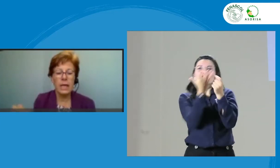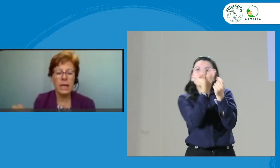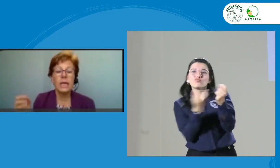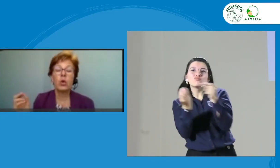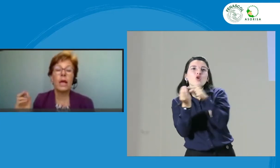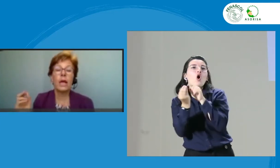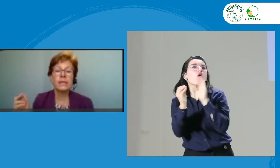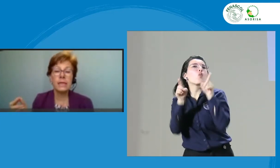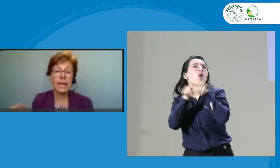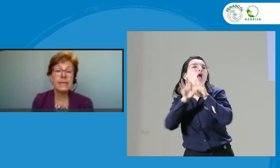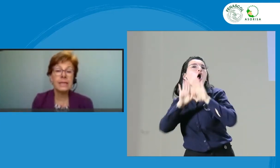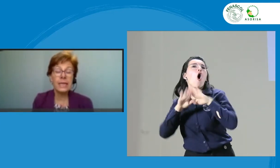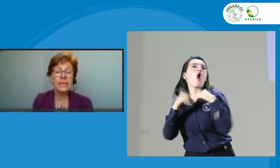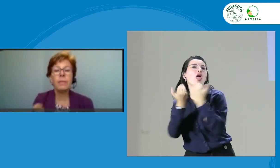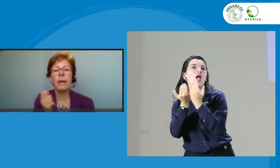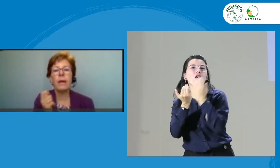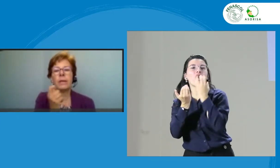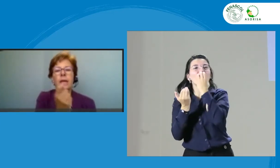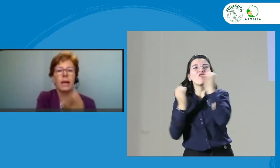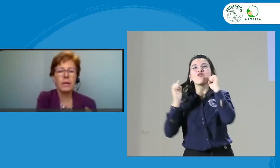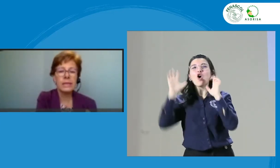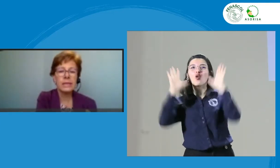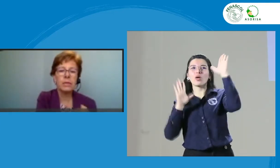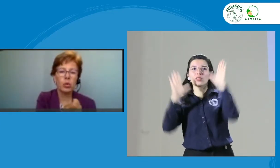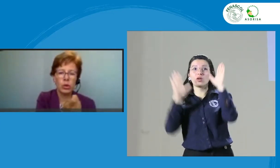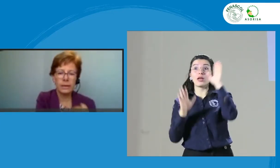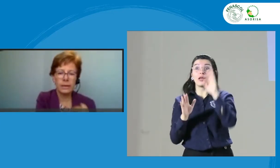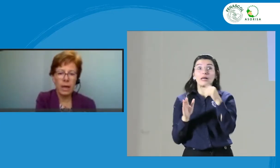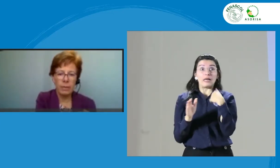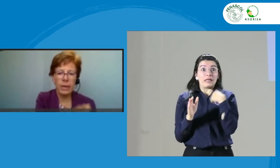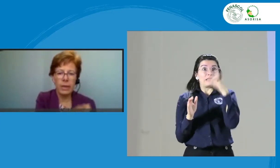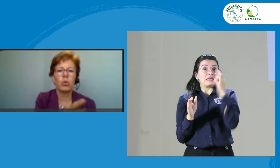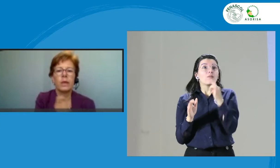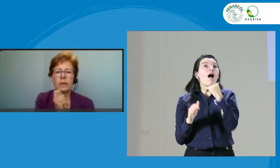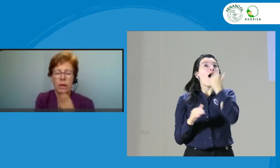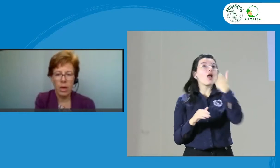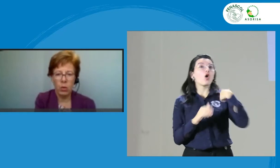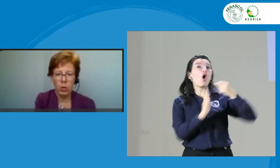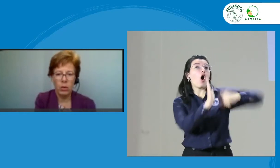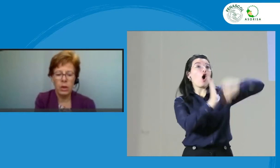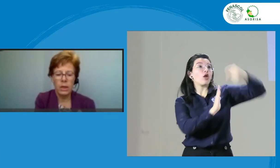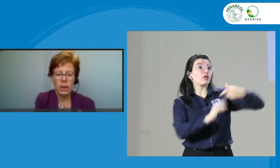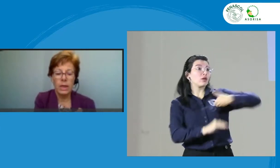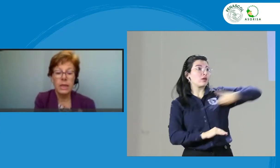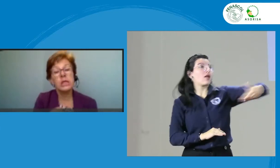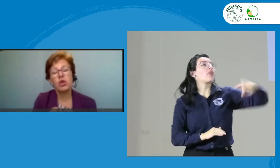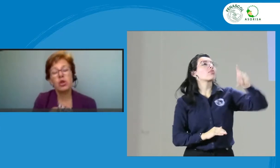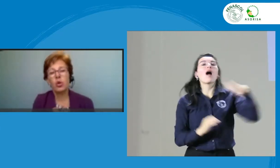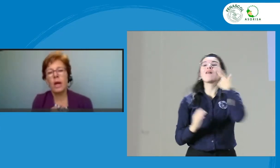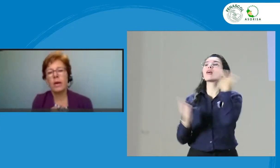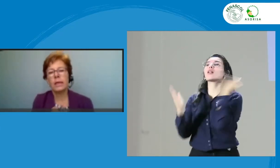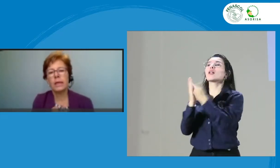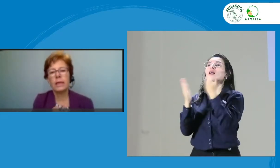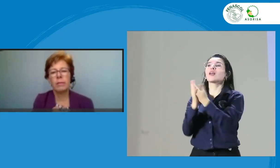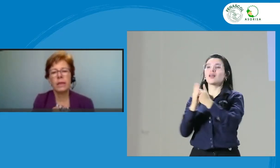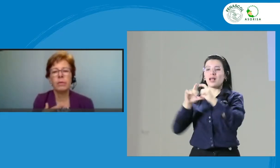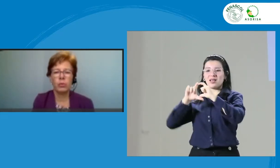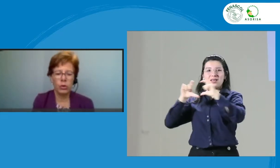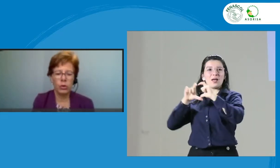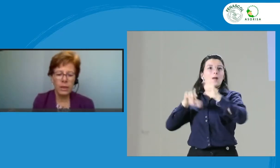Y la licencia me la pedían cada vez que me contrataban para cualquier trabajo. Y si yo no graba éticamente, me podían